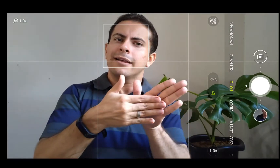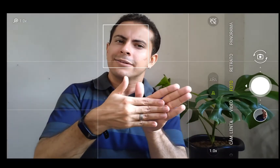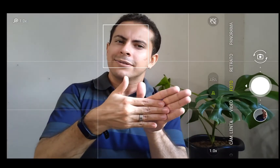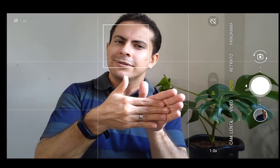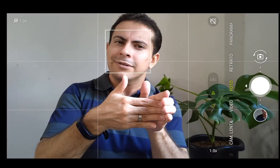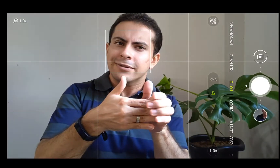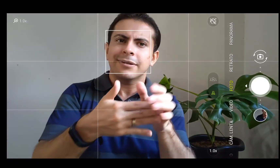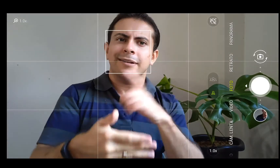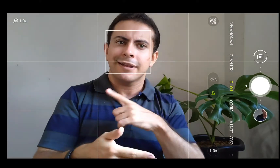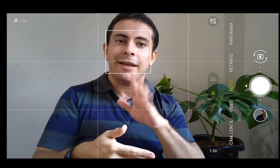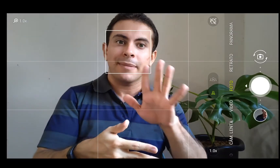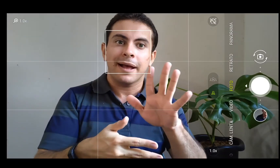um lado ou para o outro,